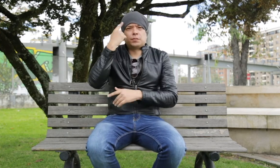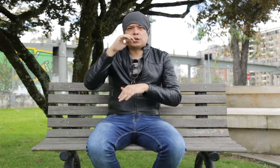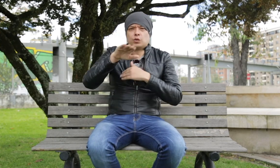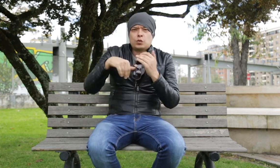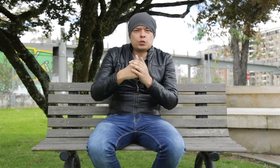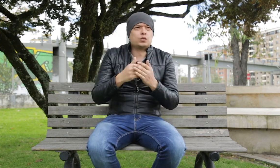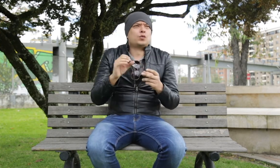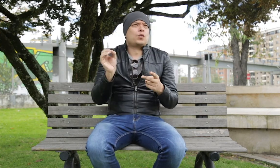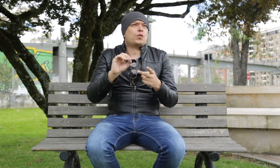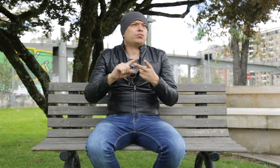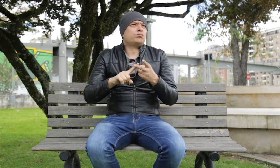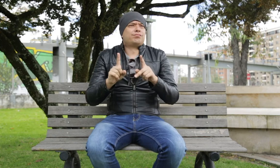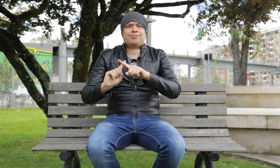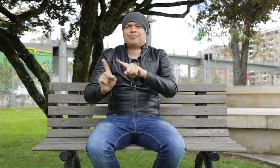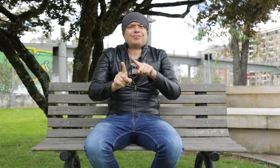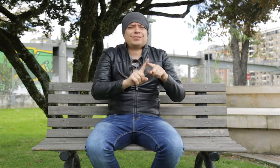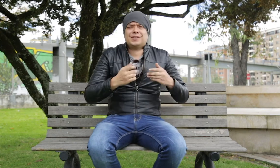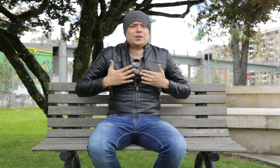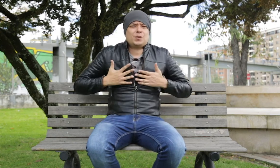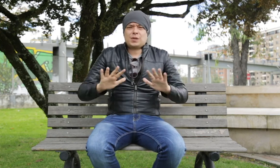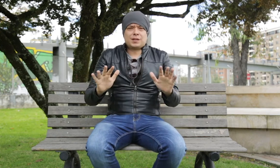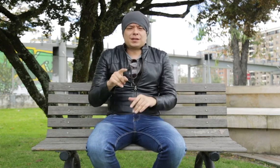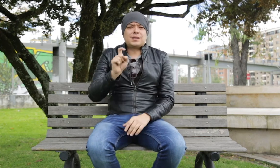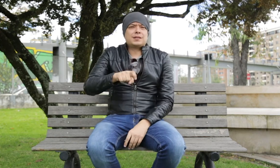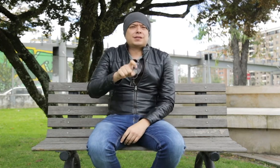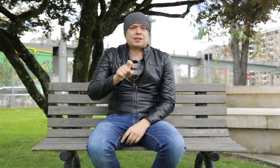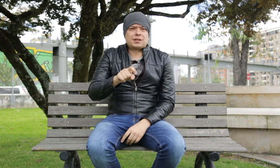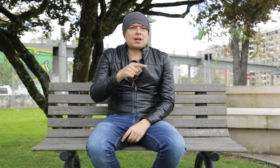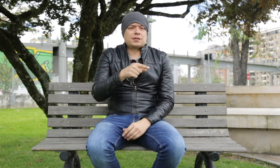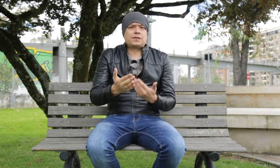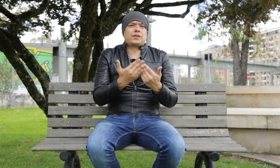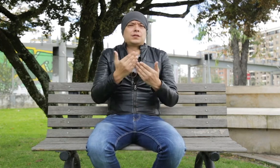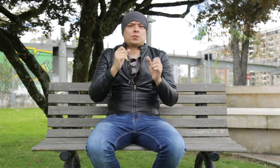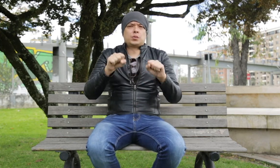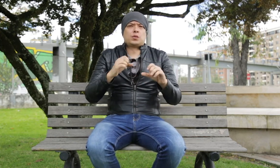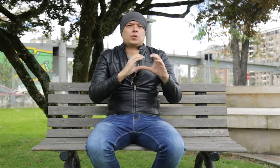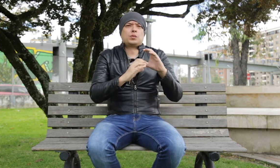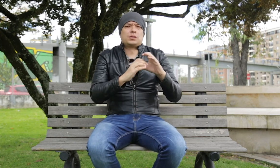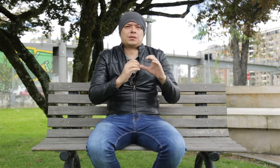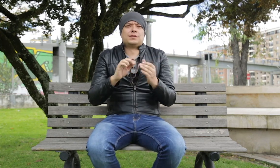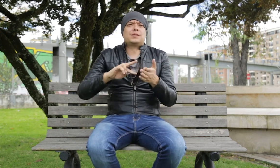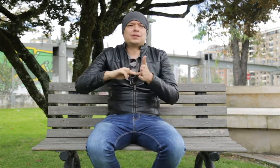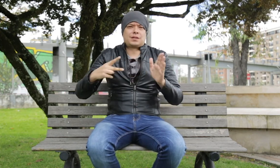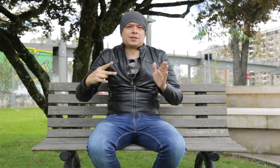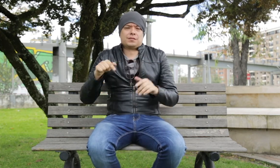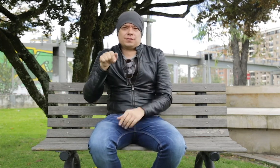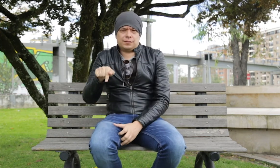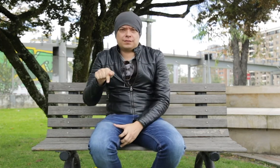diferentes temas y esto facilita la comunicación para las personas sordas, es decir, usar la tecnología.